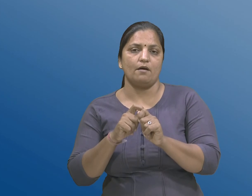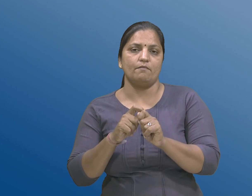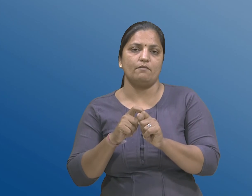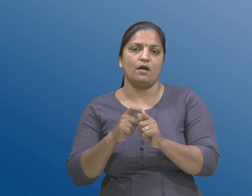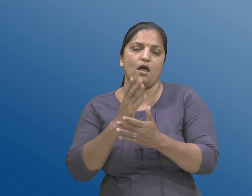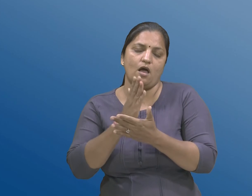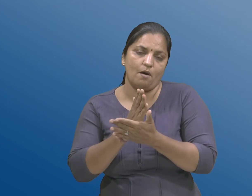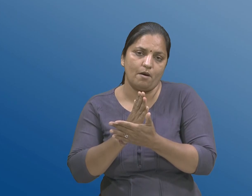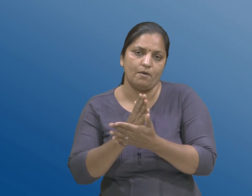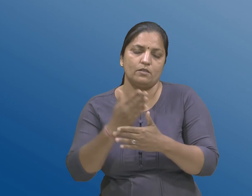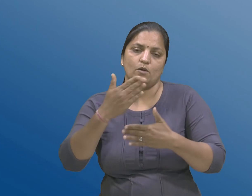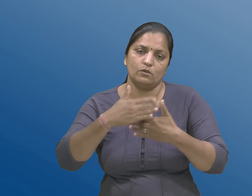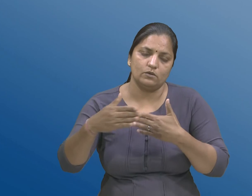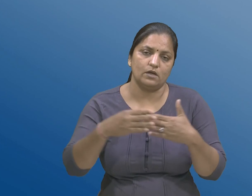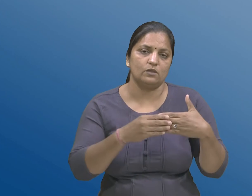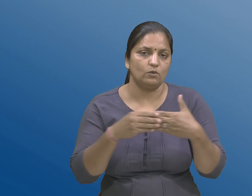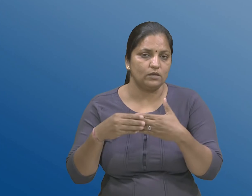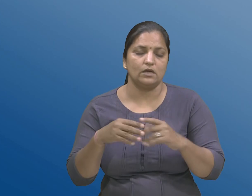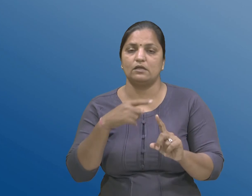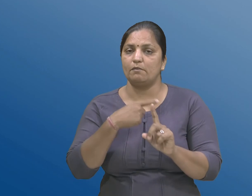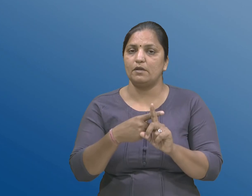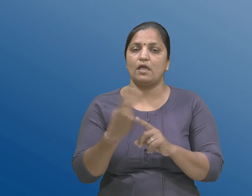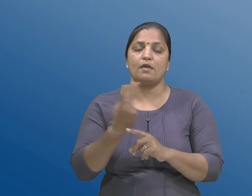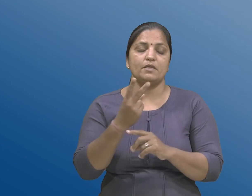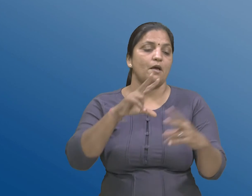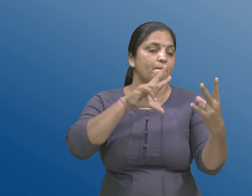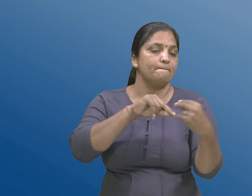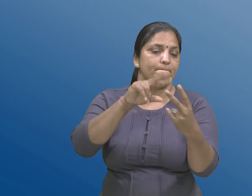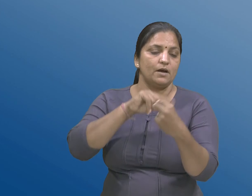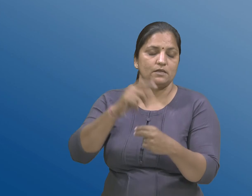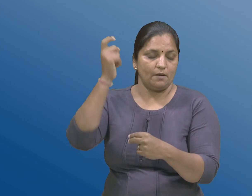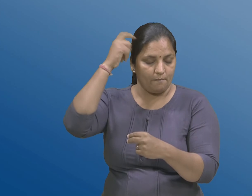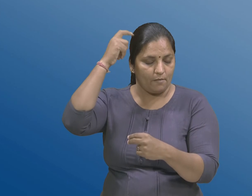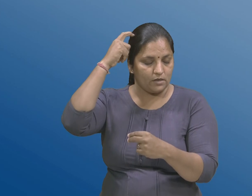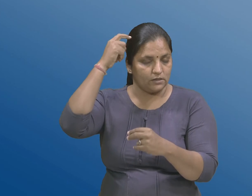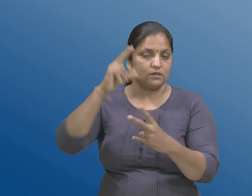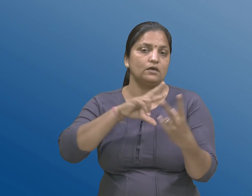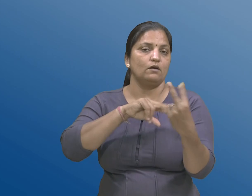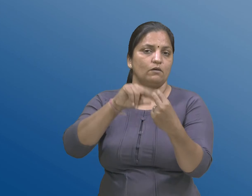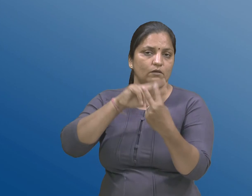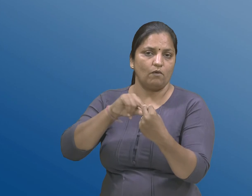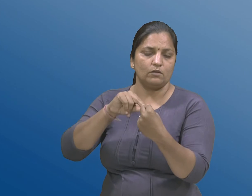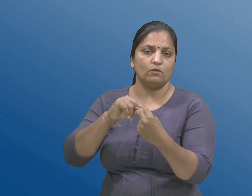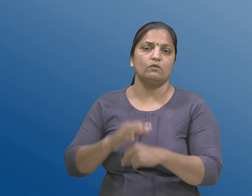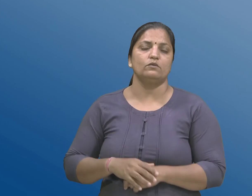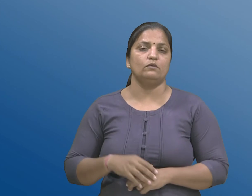पने एक विजा साथे, वाच्चित करवामा मगजना ग्ण्यान तंतुओं अने करोर रज्जूनी